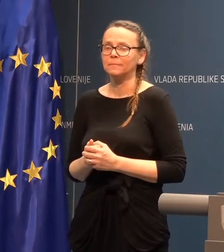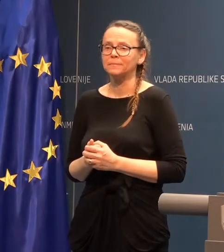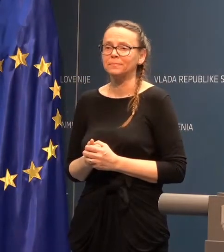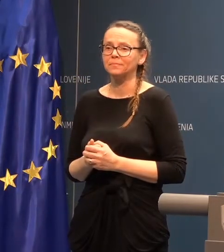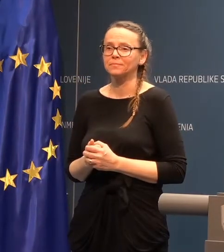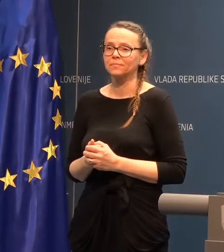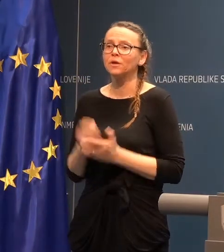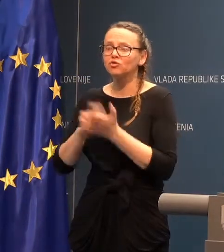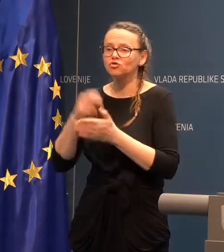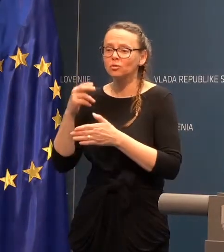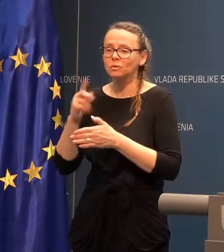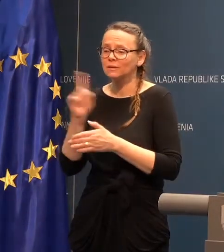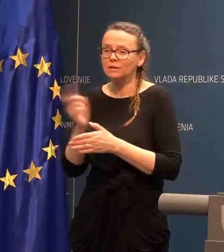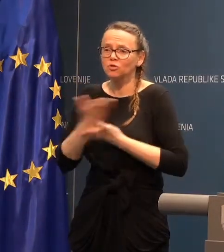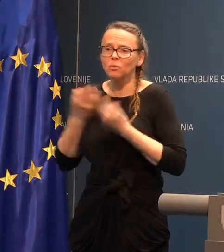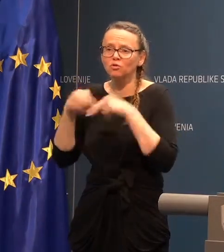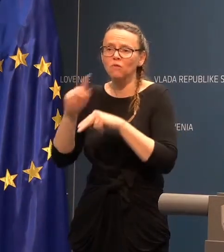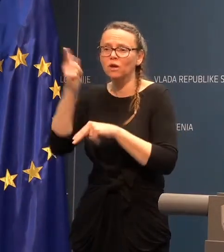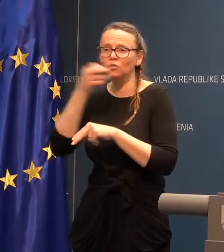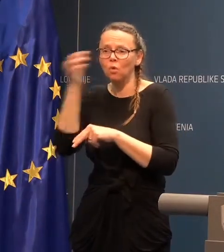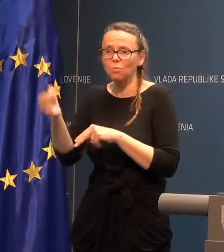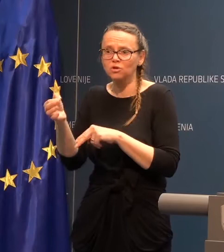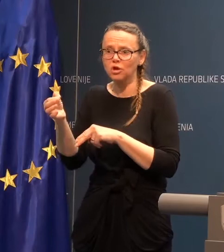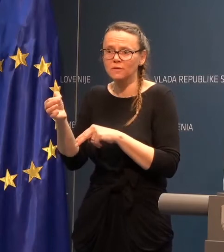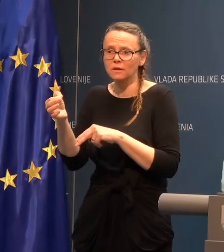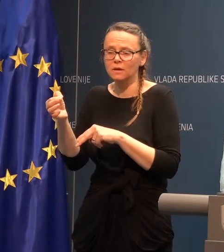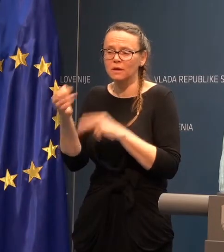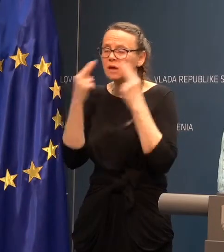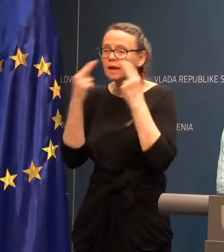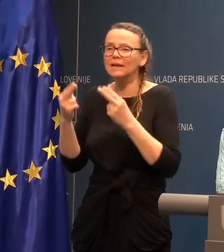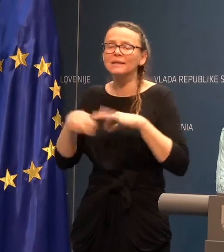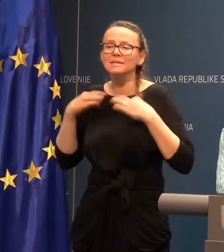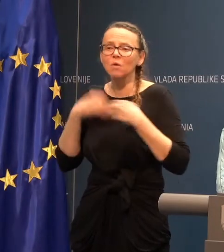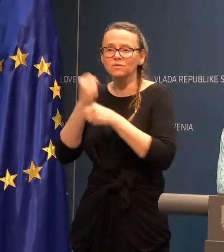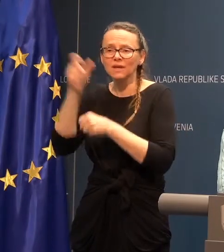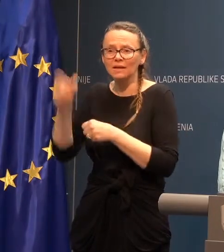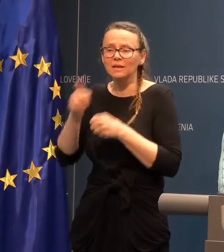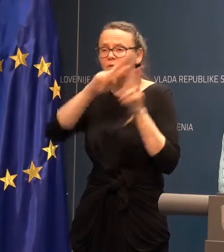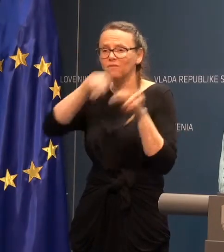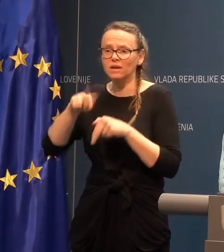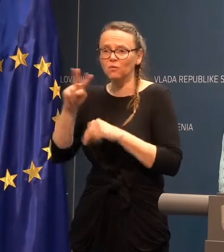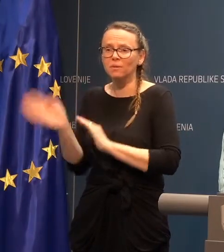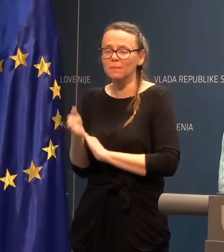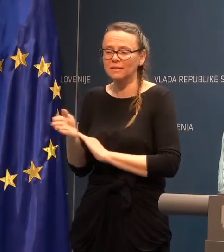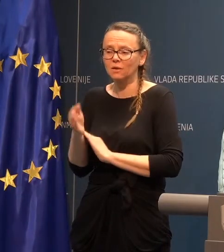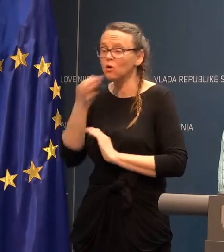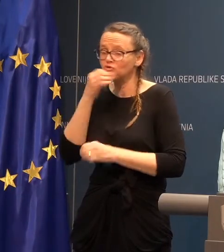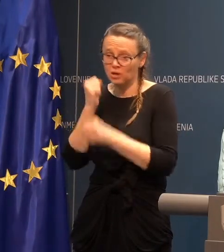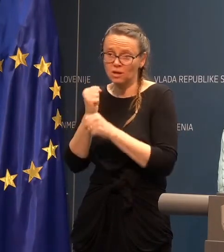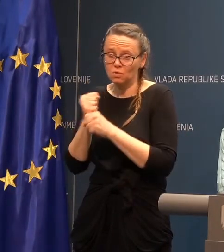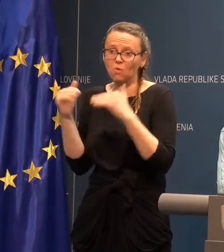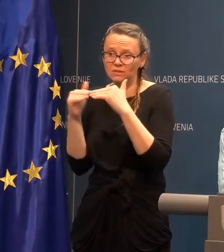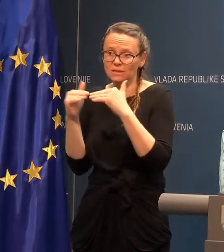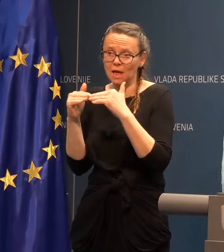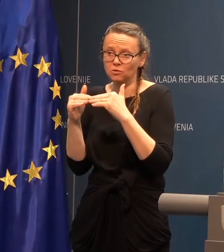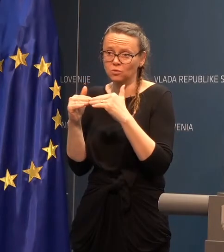Hvala, imamo še vladno... Nisem dobro odgovoro na drugo vprašanje. Hvala. Glede zdravstnega devonca, ki se je vrnal v Matriko... Če je ravnago skladu...